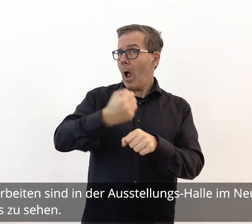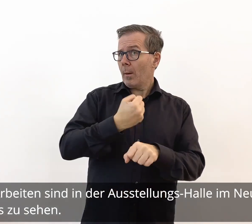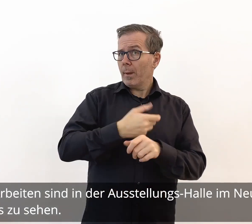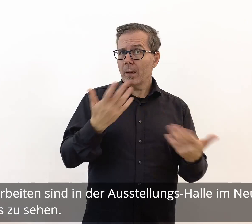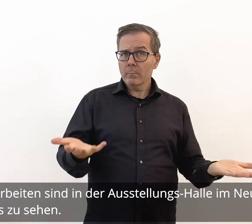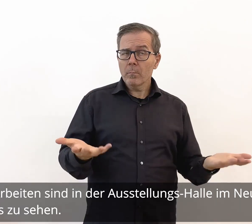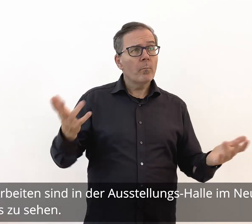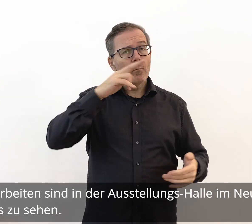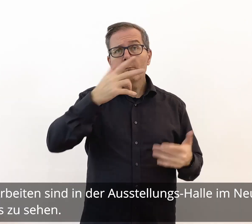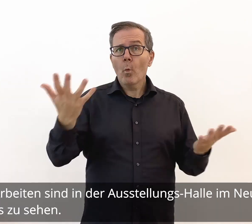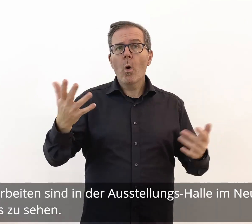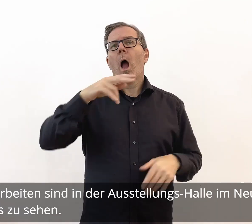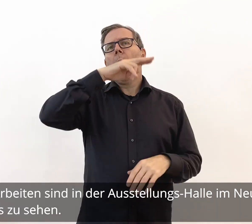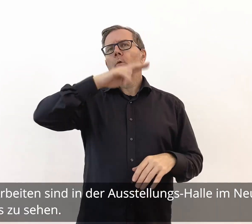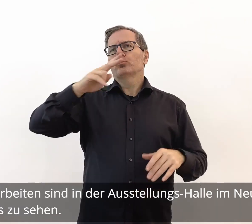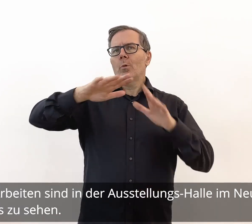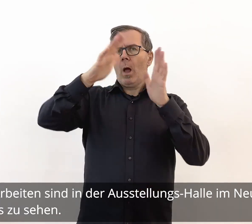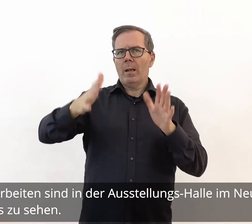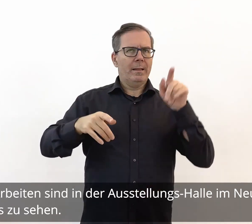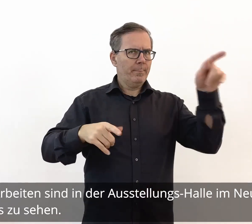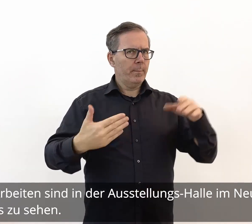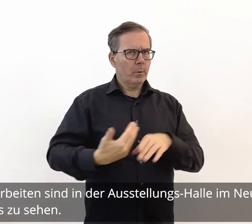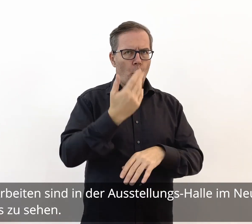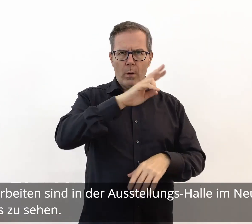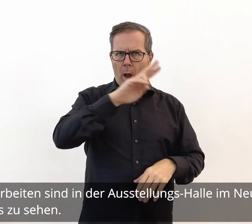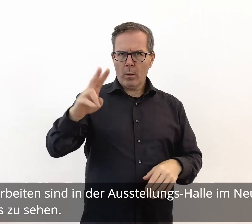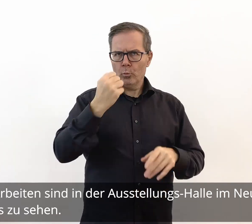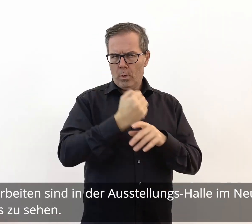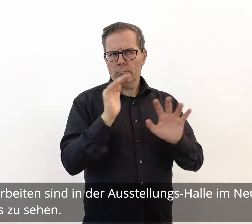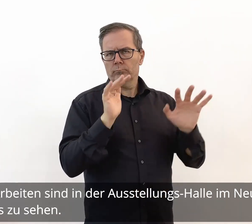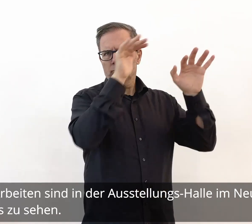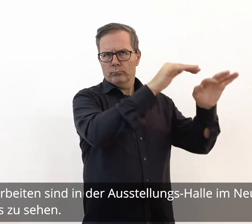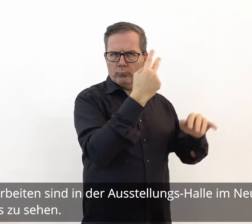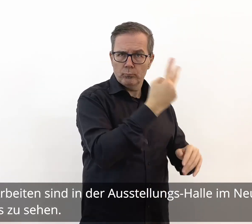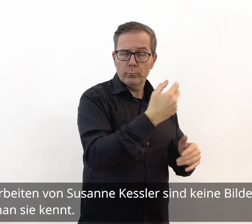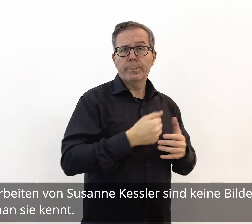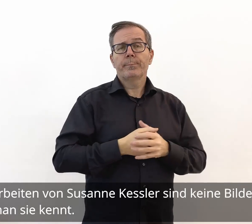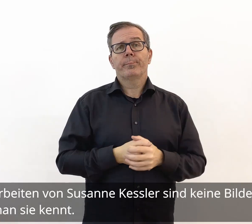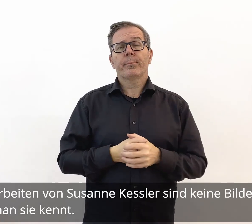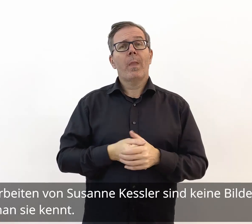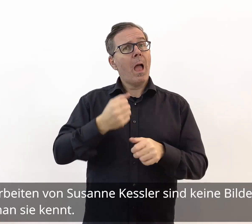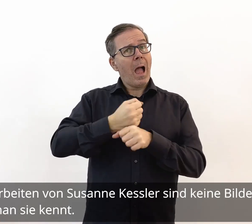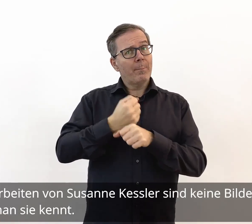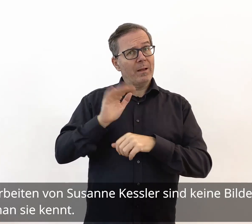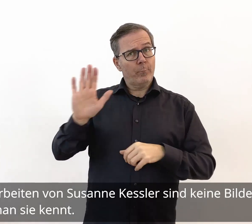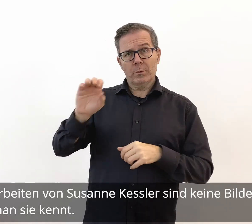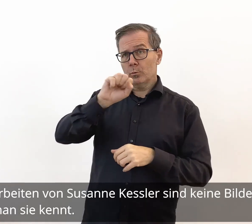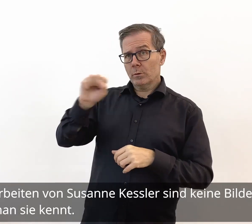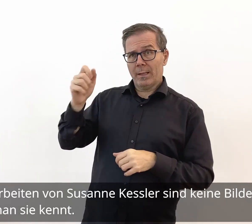Diese Arbeiten sind in der Ausstellungshalle im Neuen Rathaus zu sehen. Die Arbeiten von Susanne